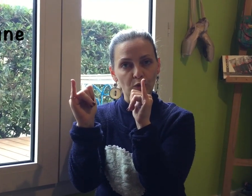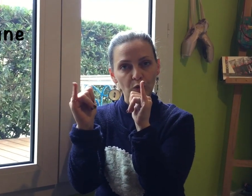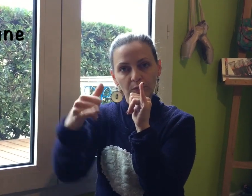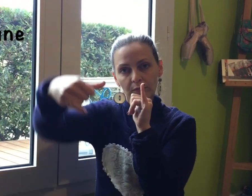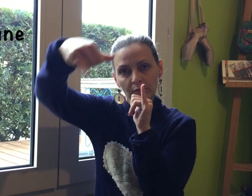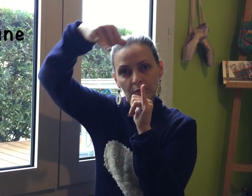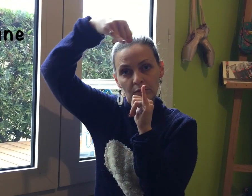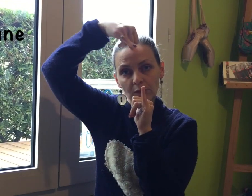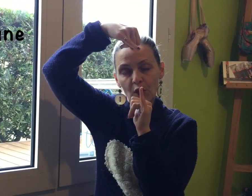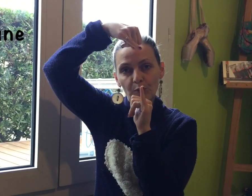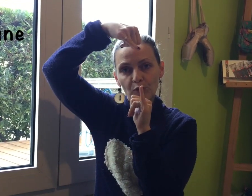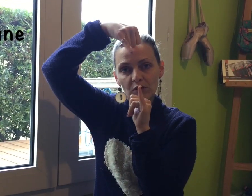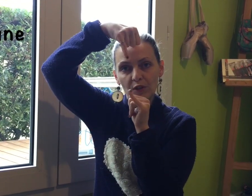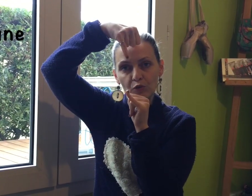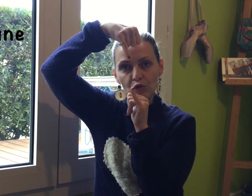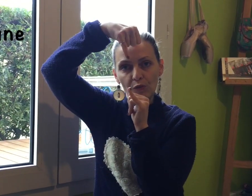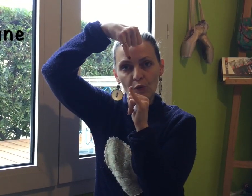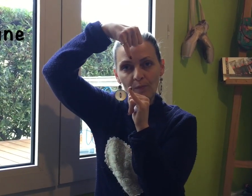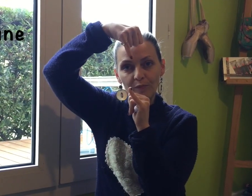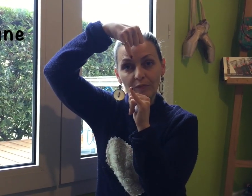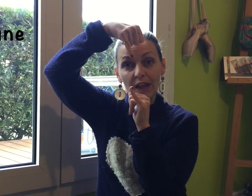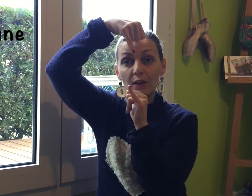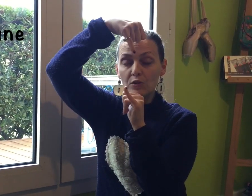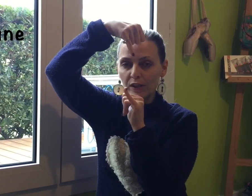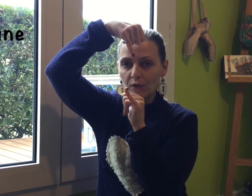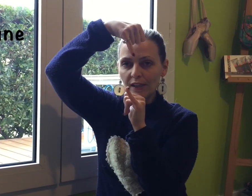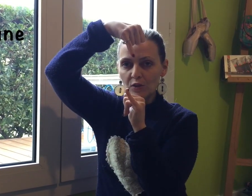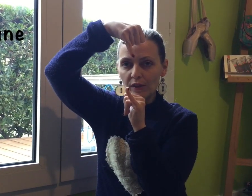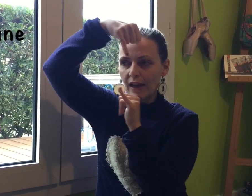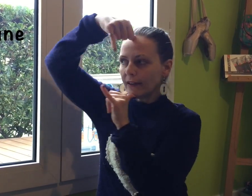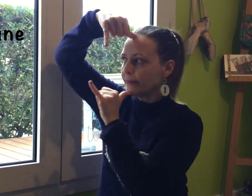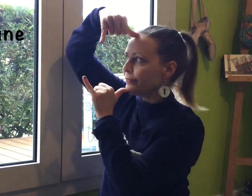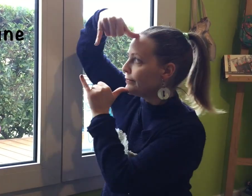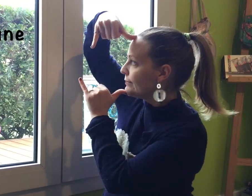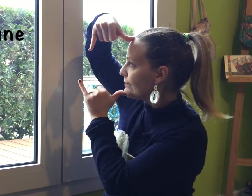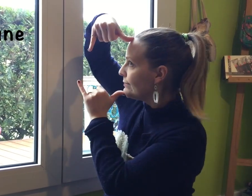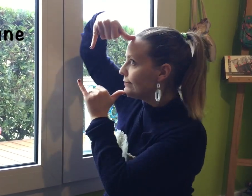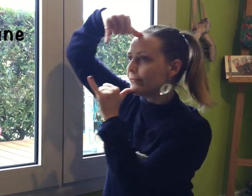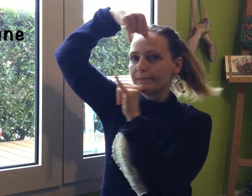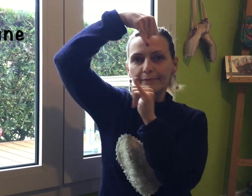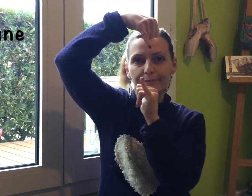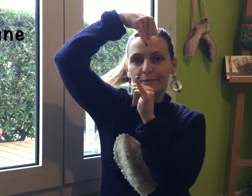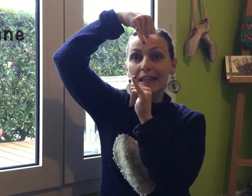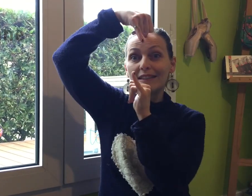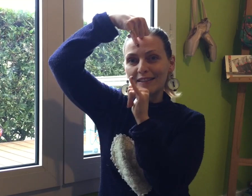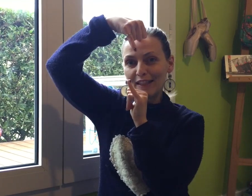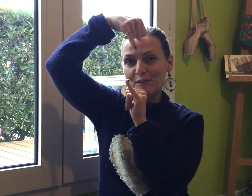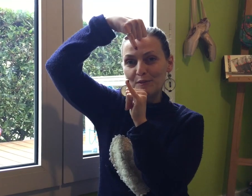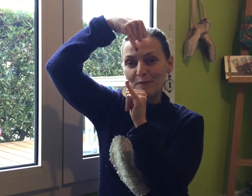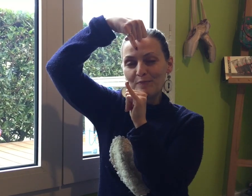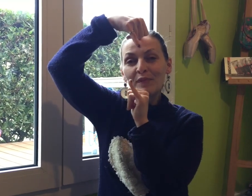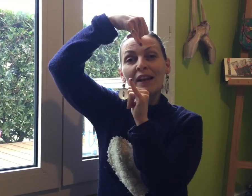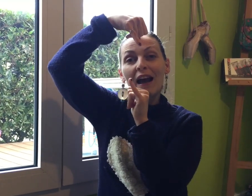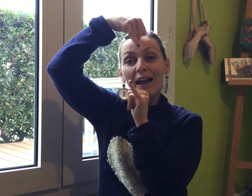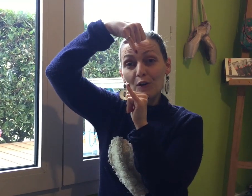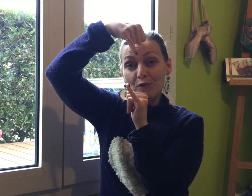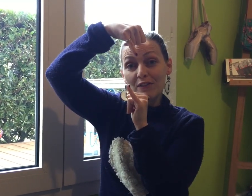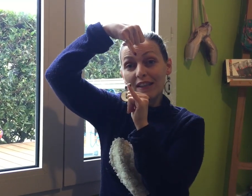menton, un pouce qui touche le front et les auriculaires qui se regardent Et ça c'est la lune Alors, vous avez